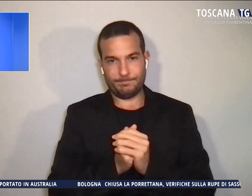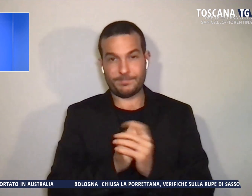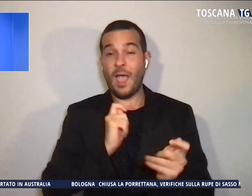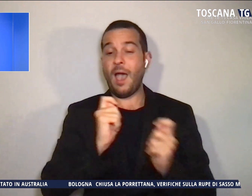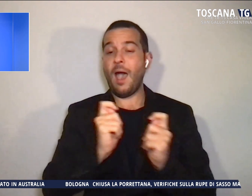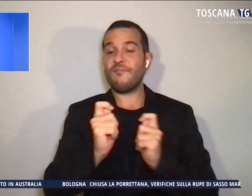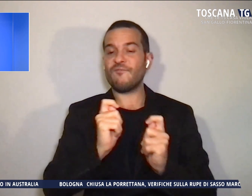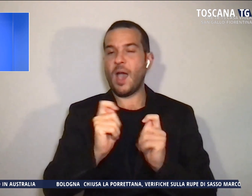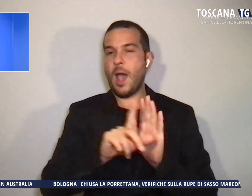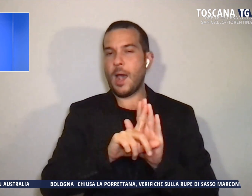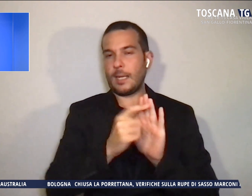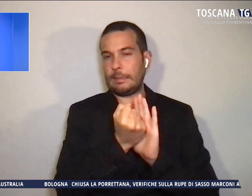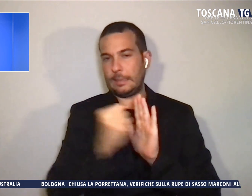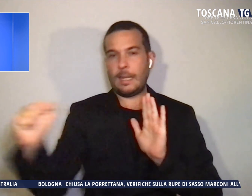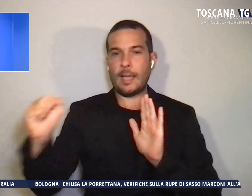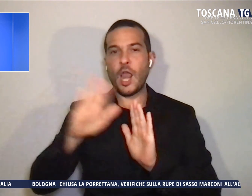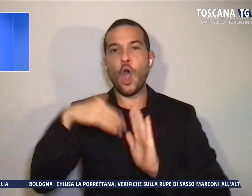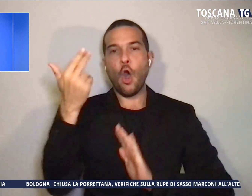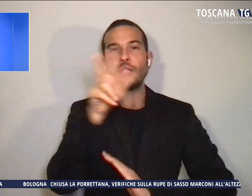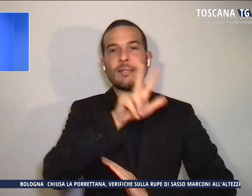oltre 32.000 euro.